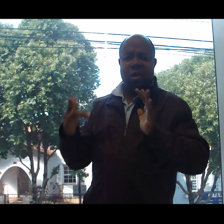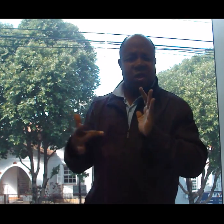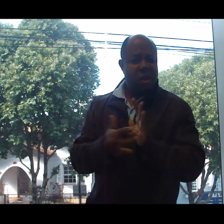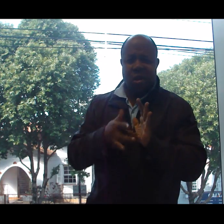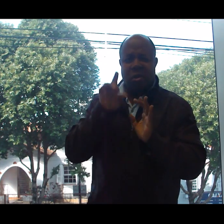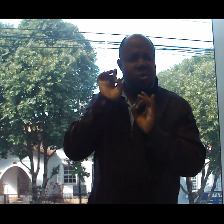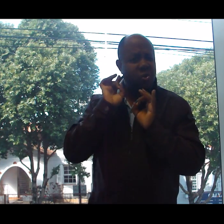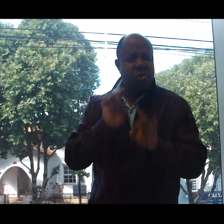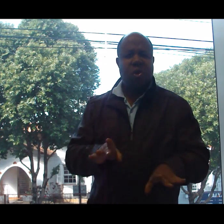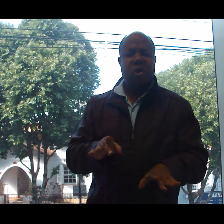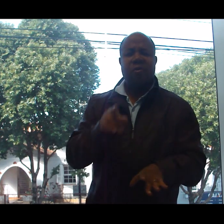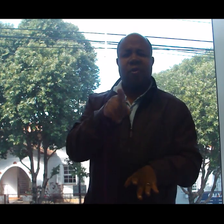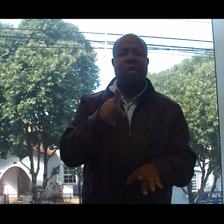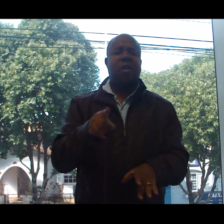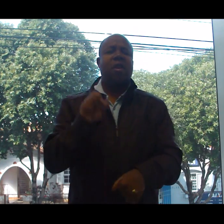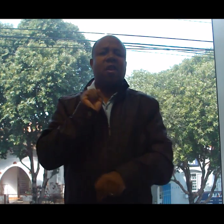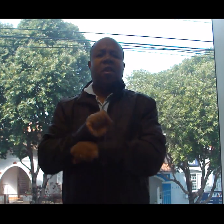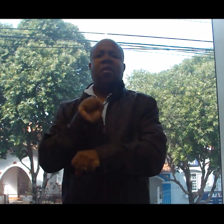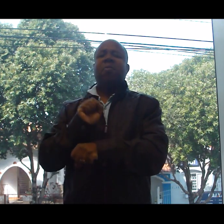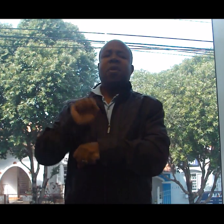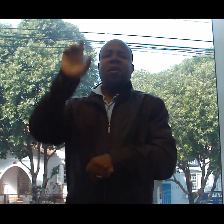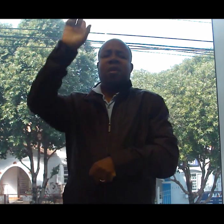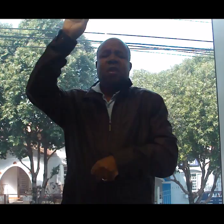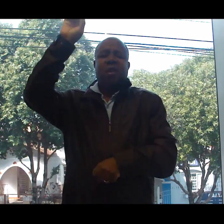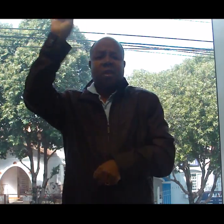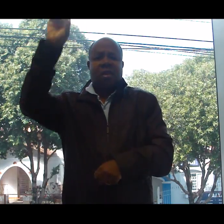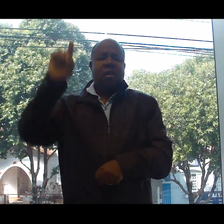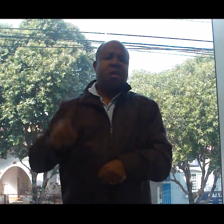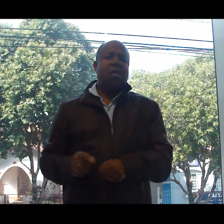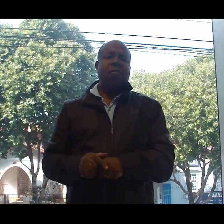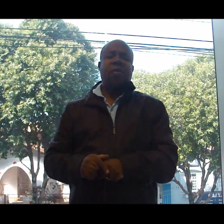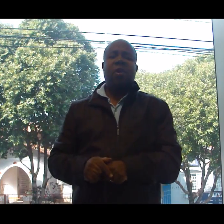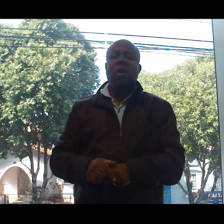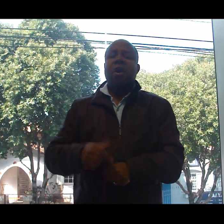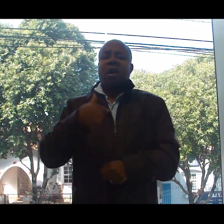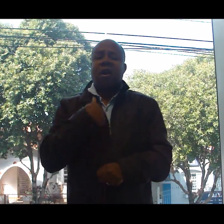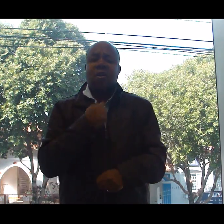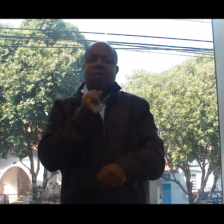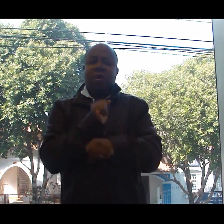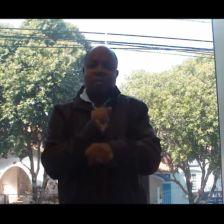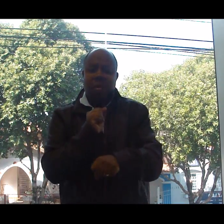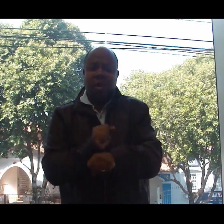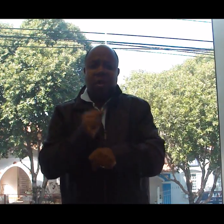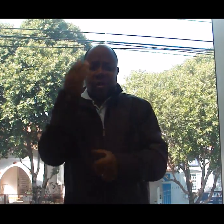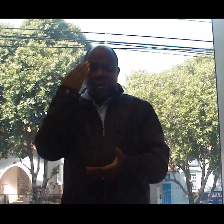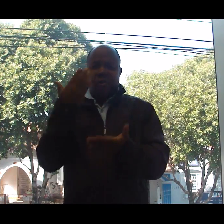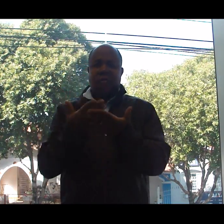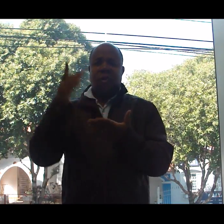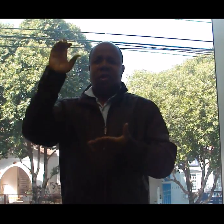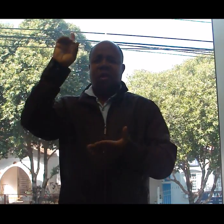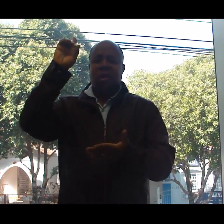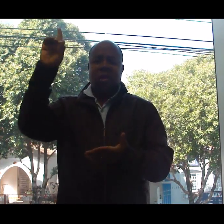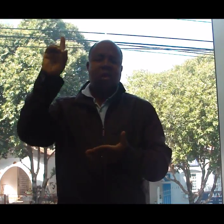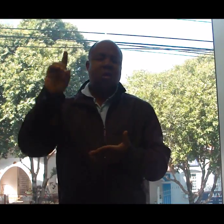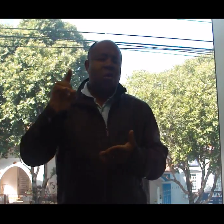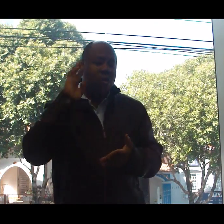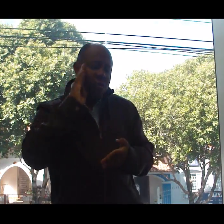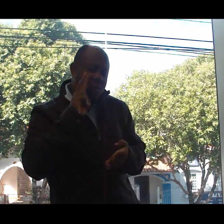socorro Ele me tirou de um poço de destruição De um atoleiro de lama Pôs os meus pés sobre uma rocha E